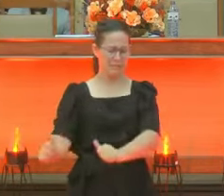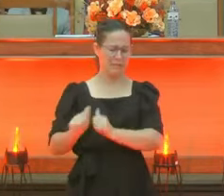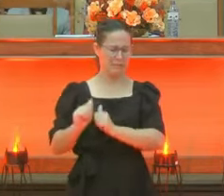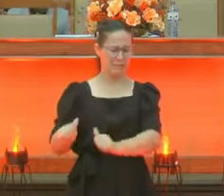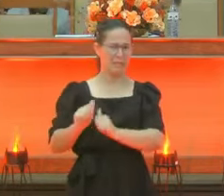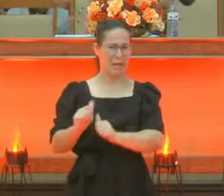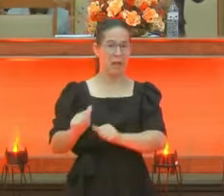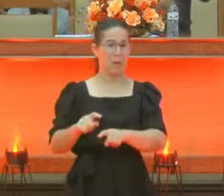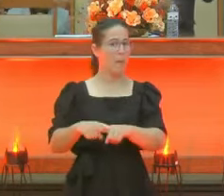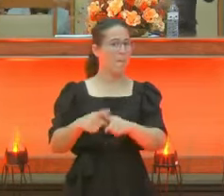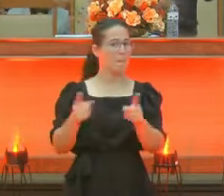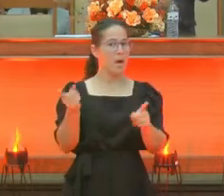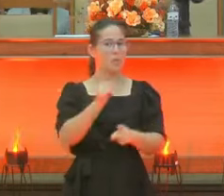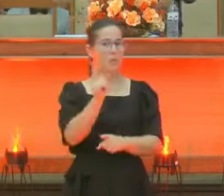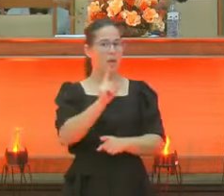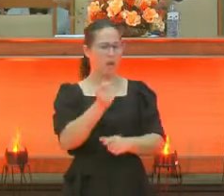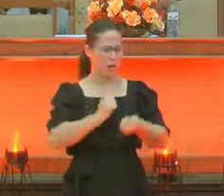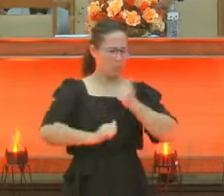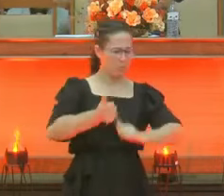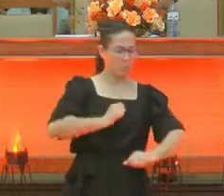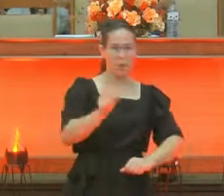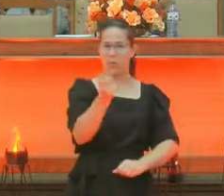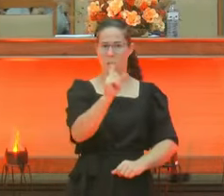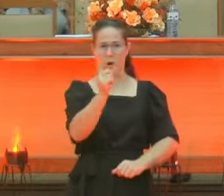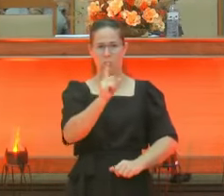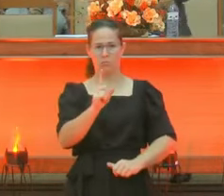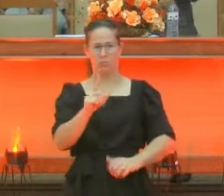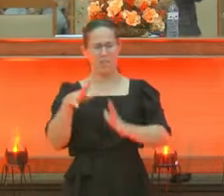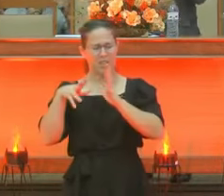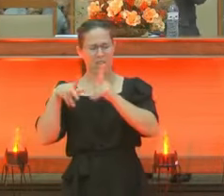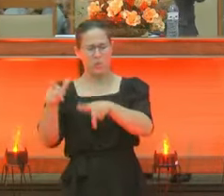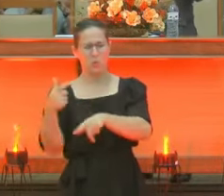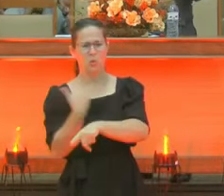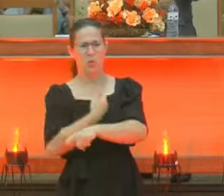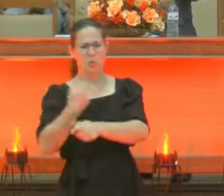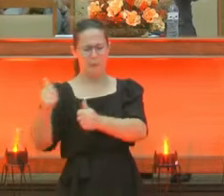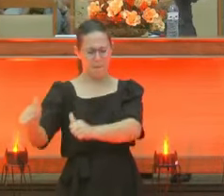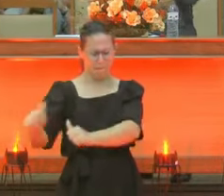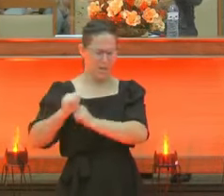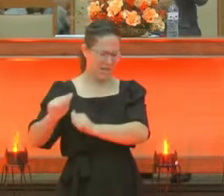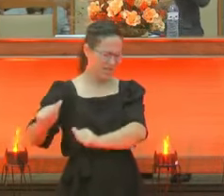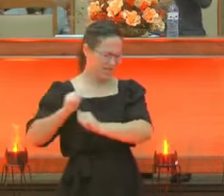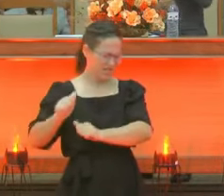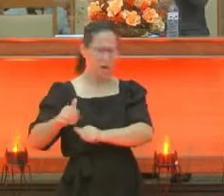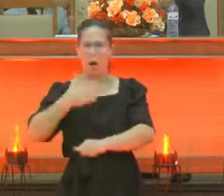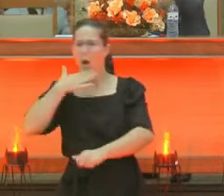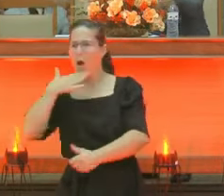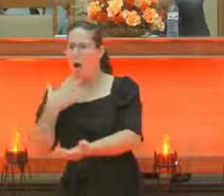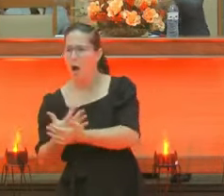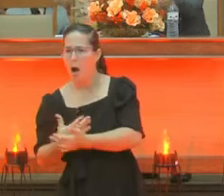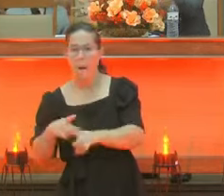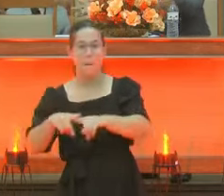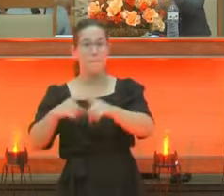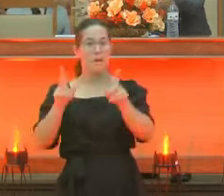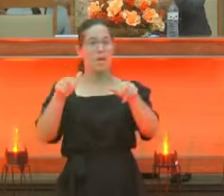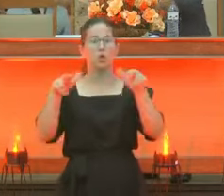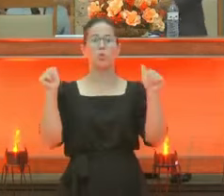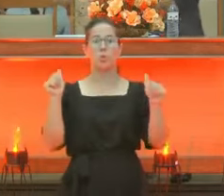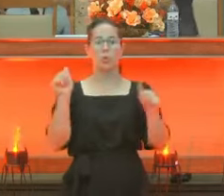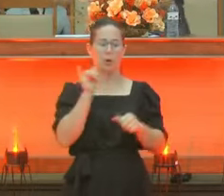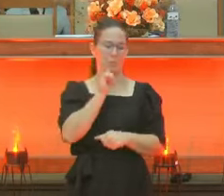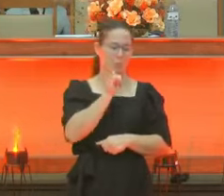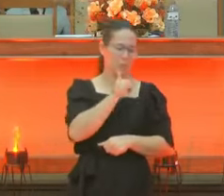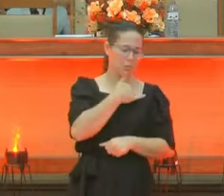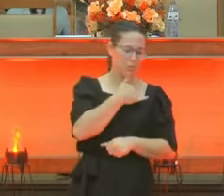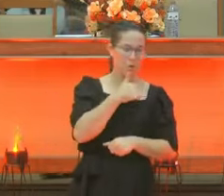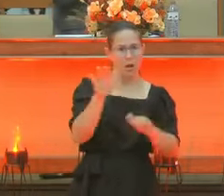Mas não? Angustiado. Em tudo somos perplexos, mas não? Olha